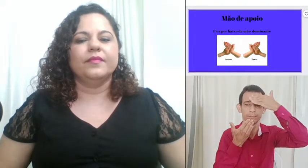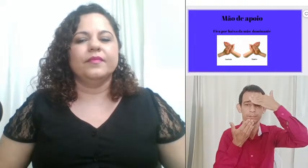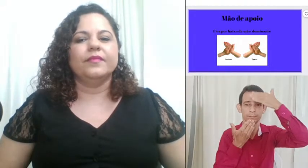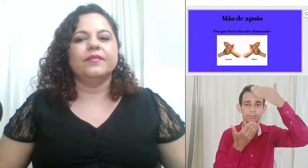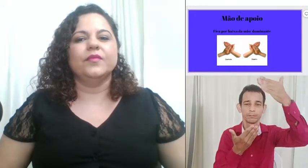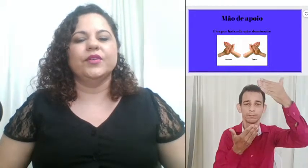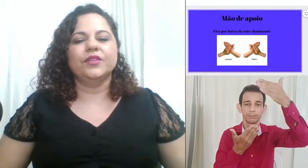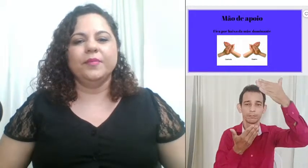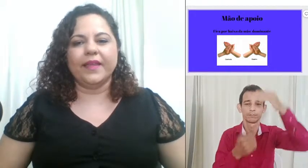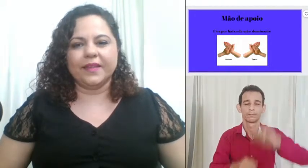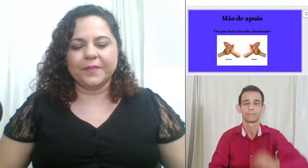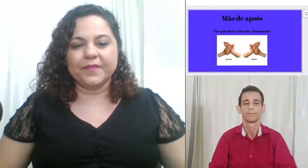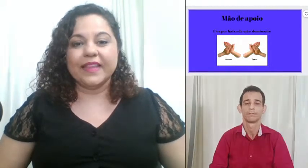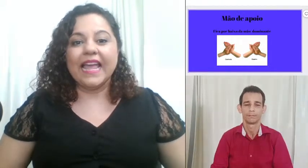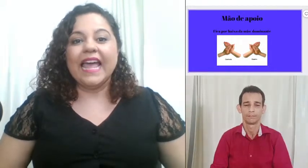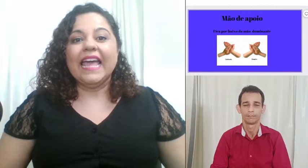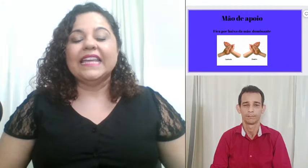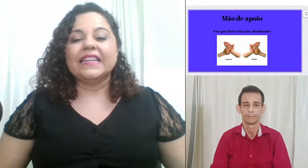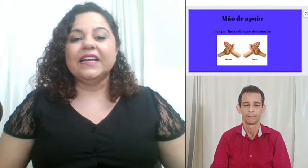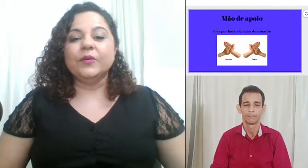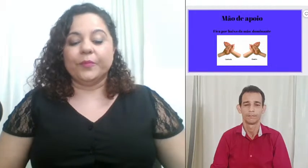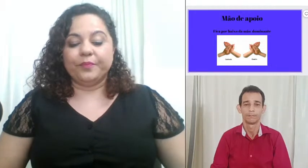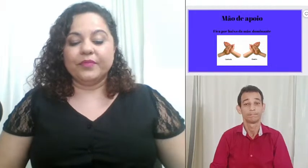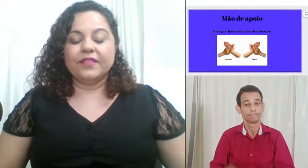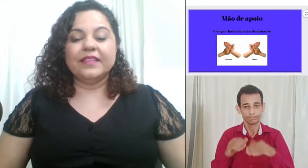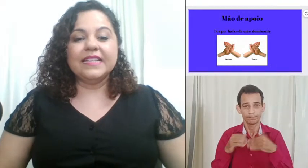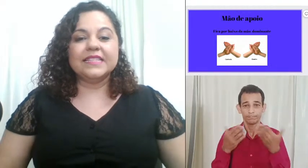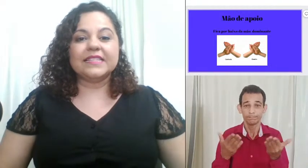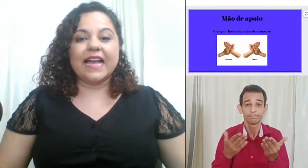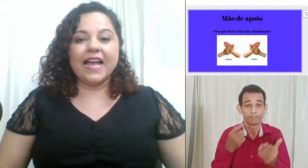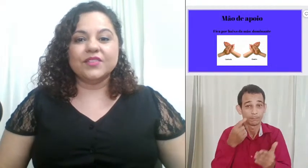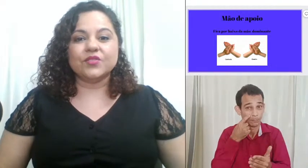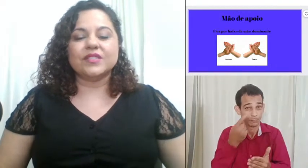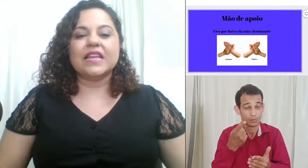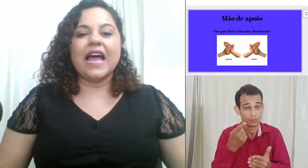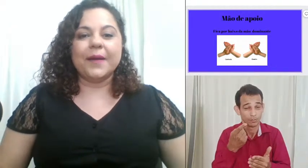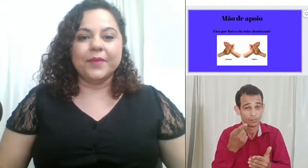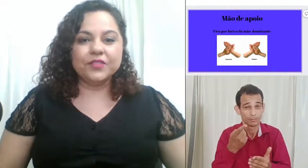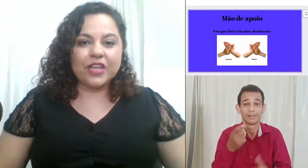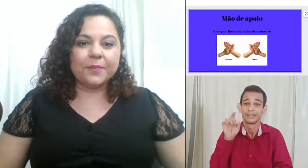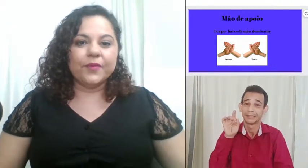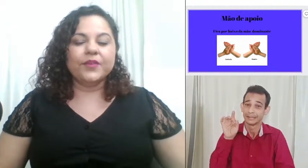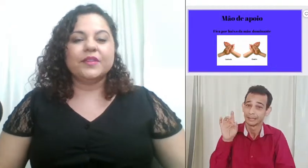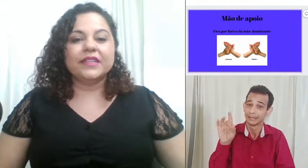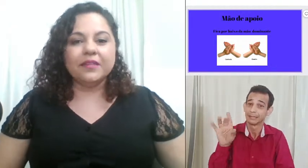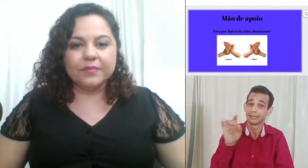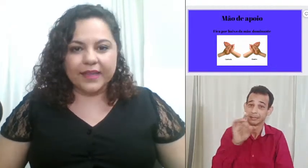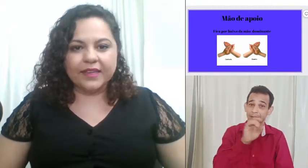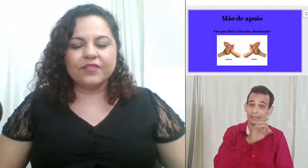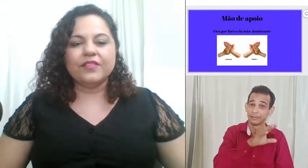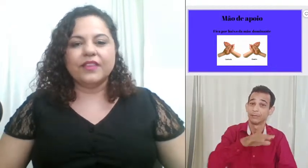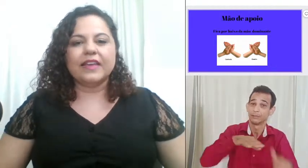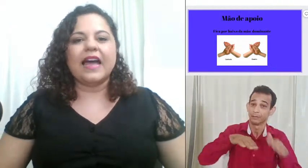muito bem então nesses casos a mão de apoio também vai ficar